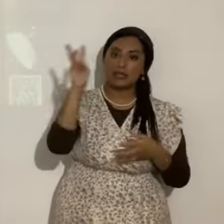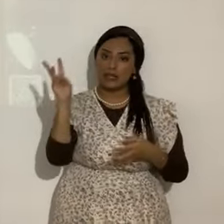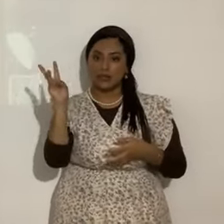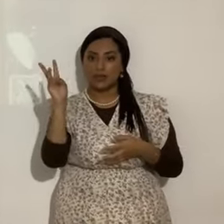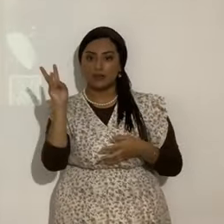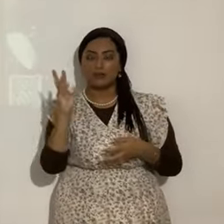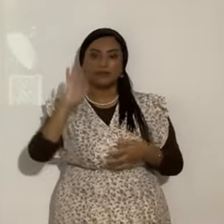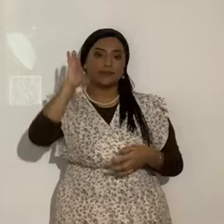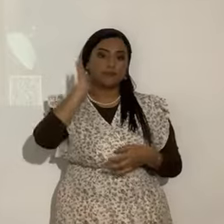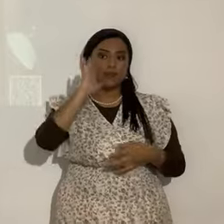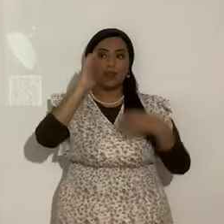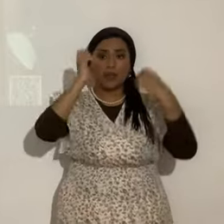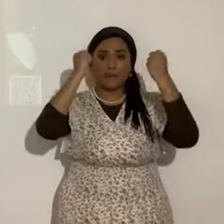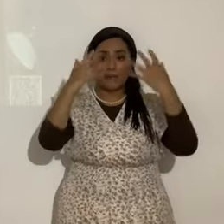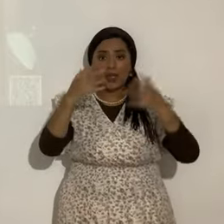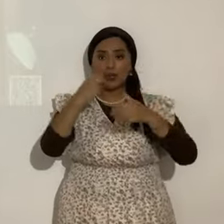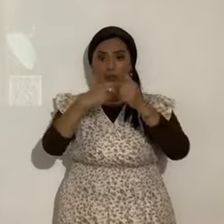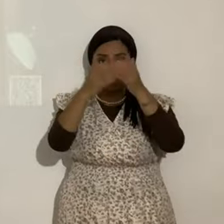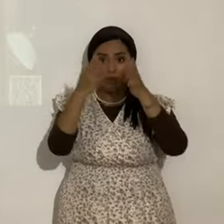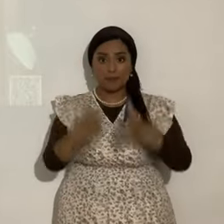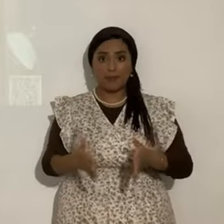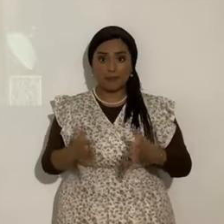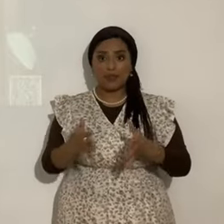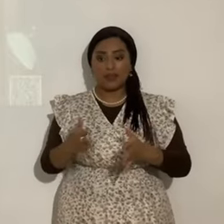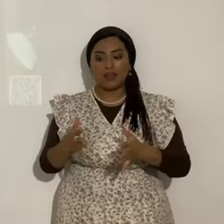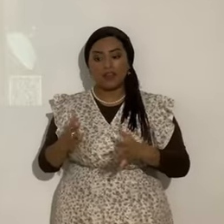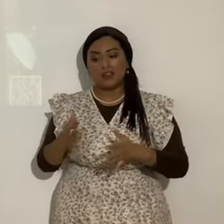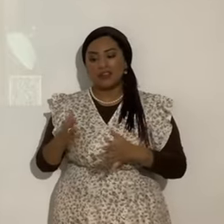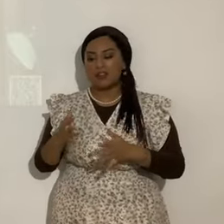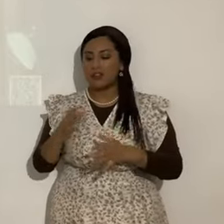Desde entonces muchos de sus discípulos. Volvieron atrás. ya no andaban con él.